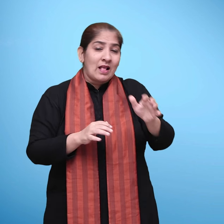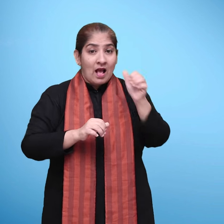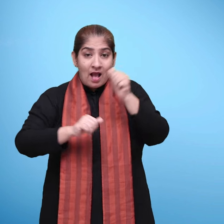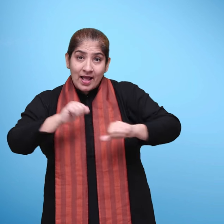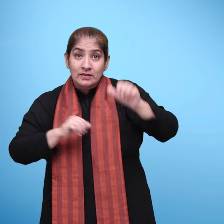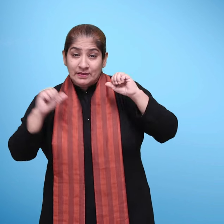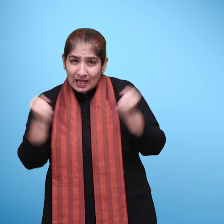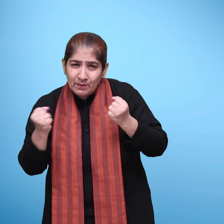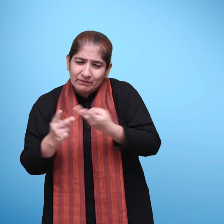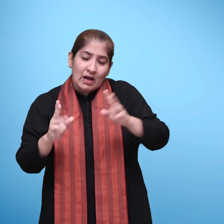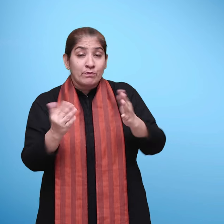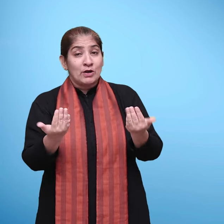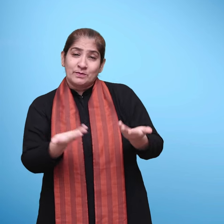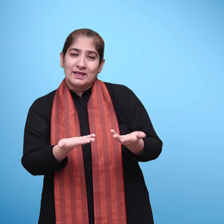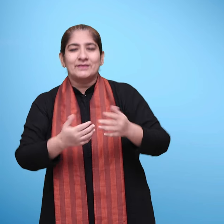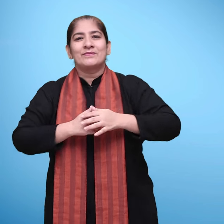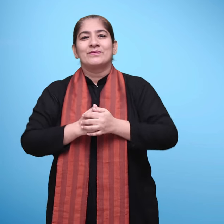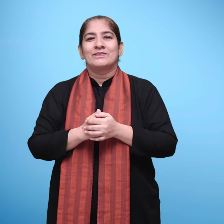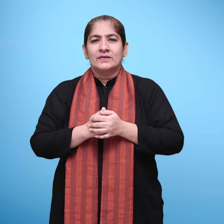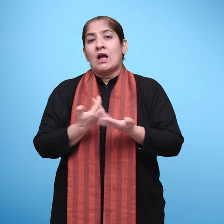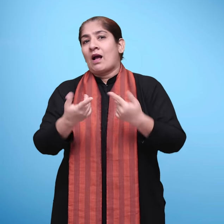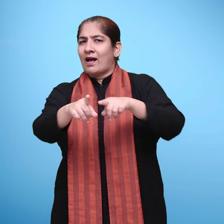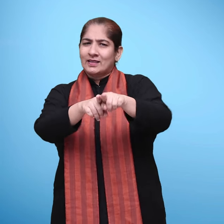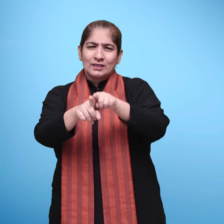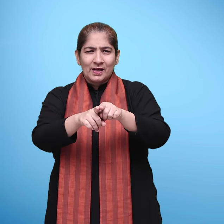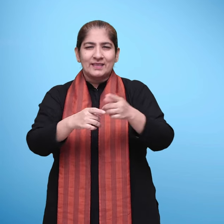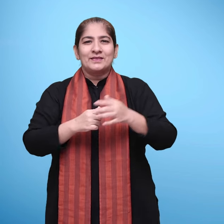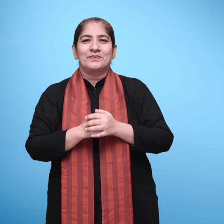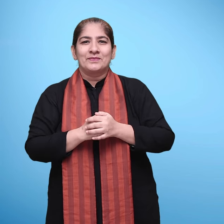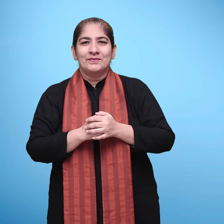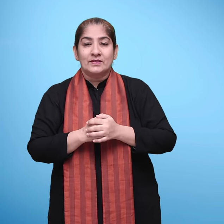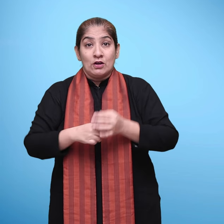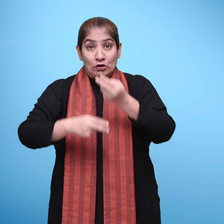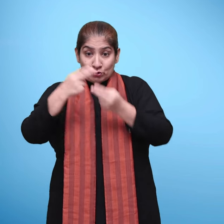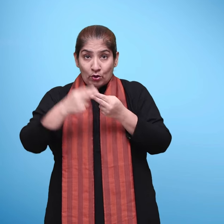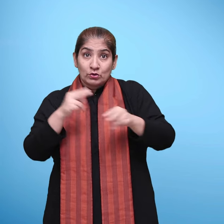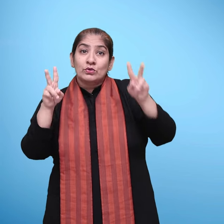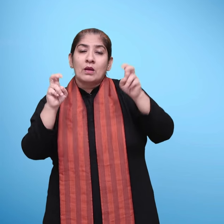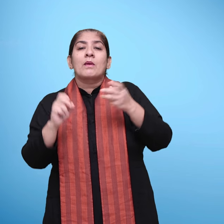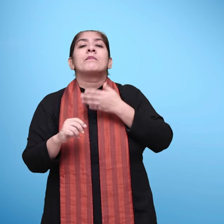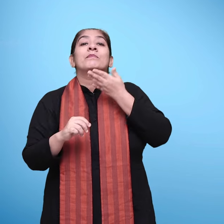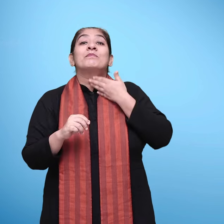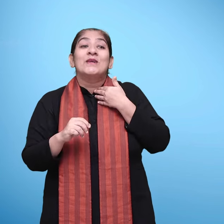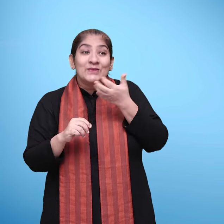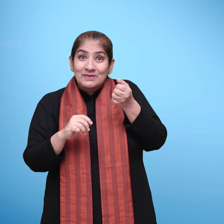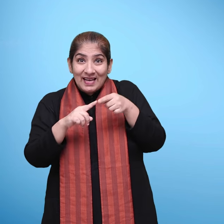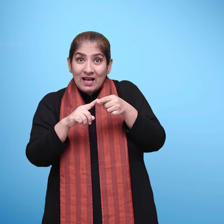बच्चे अपने मन की बात या उन्हें जो समझ में आया वो निसंकोच कह सकें ये कुछ सुझहव हैं